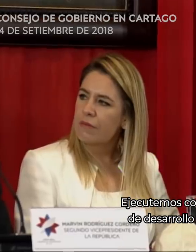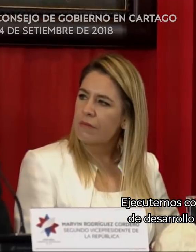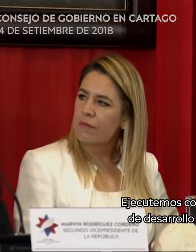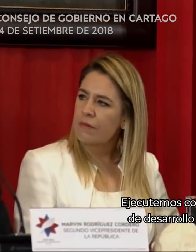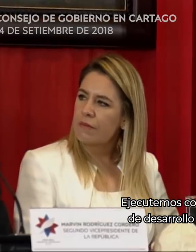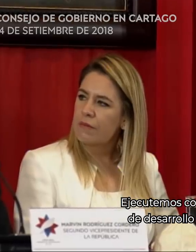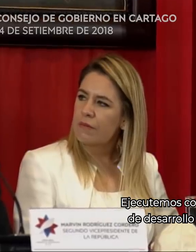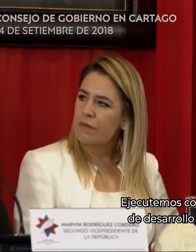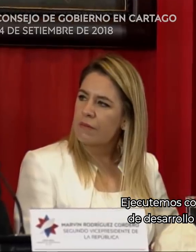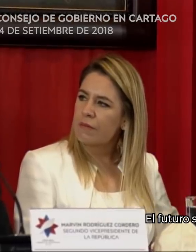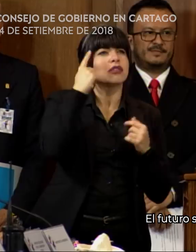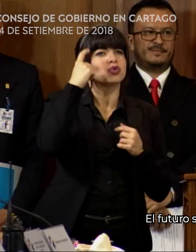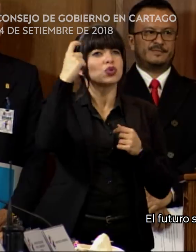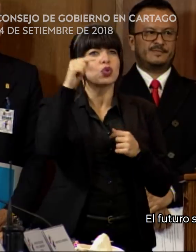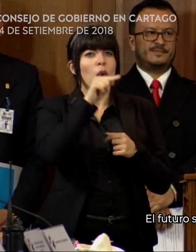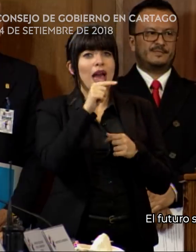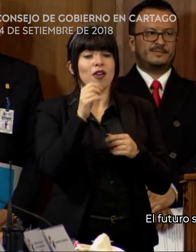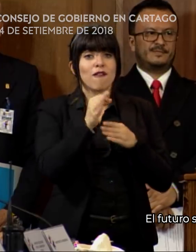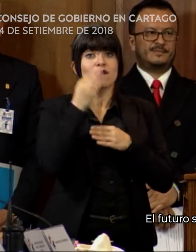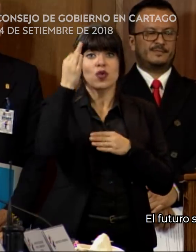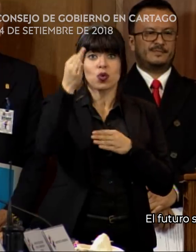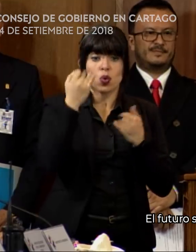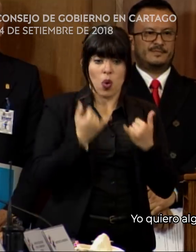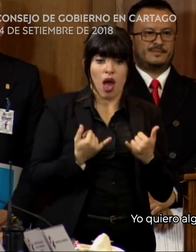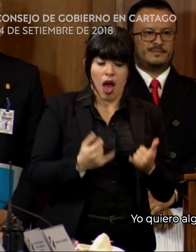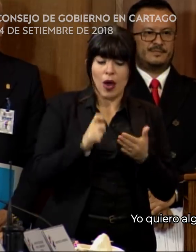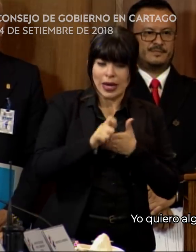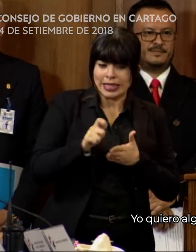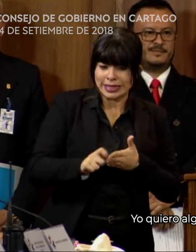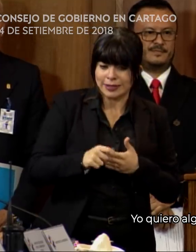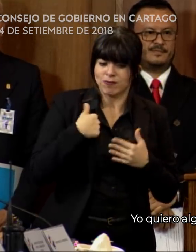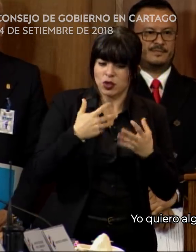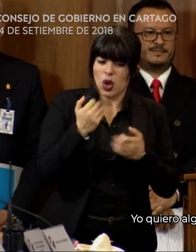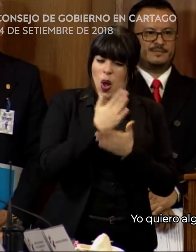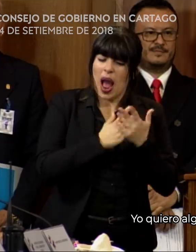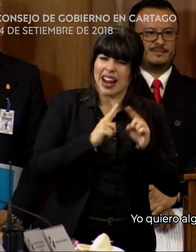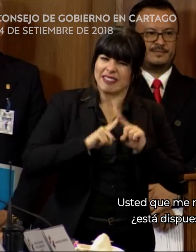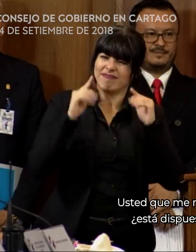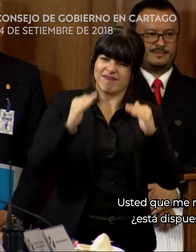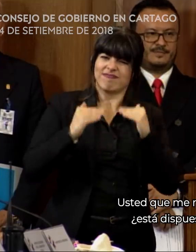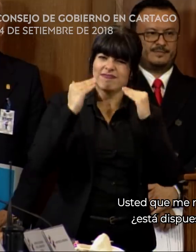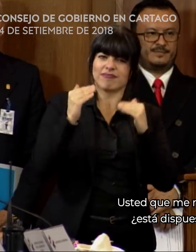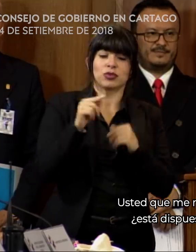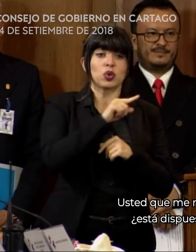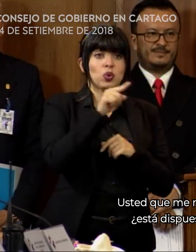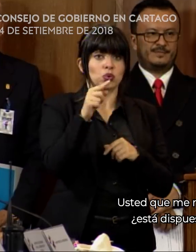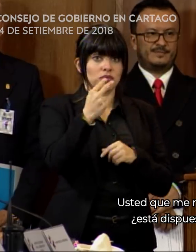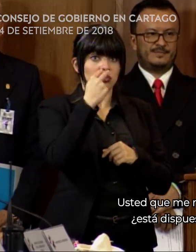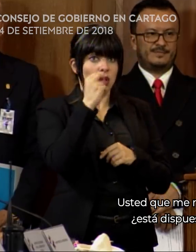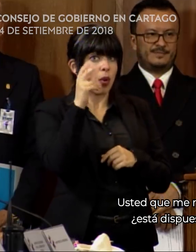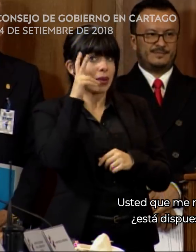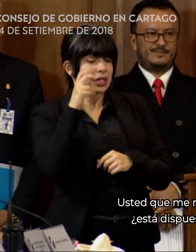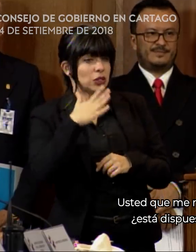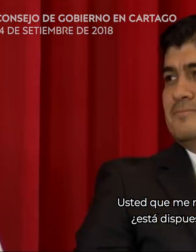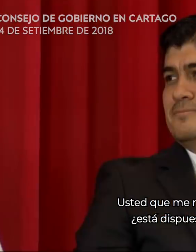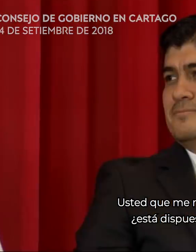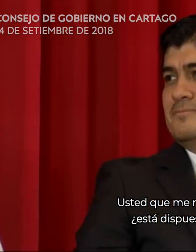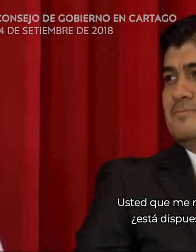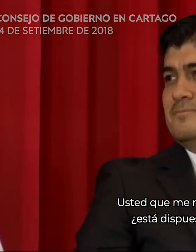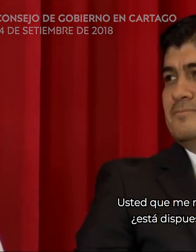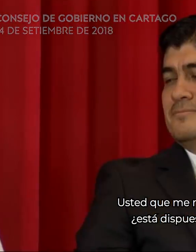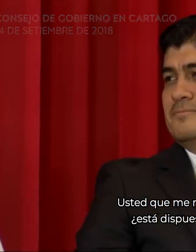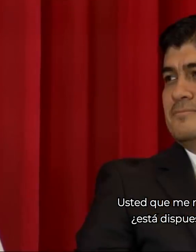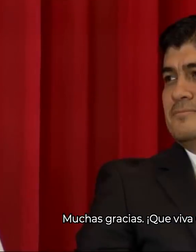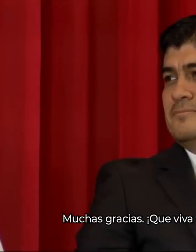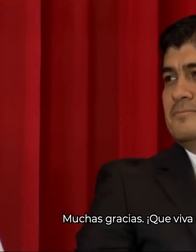de desarrollo para la provincia. El futuro se escribe hoy. Yo quiero algo extraordinario. Usted que me miro me escucha. ¿Está dispuesto?